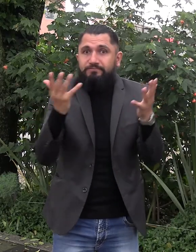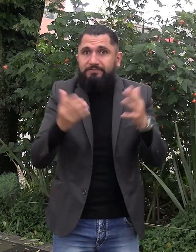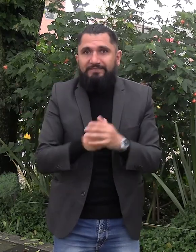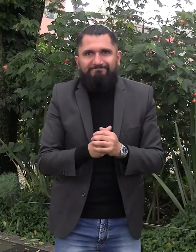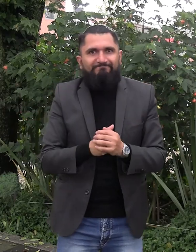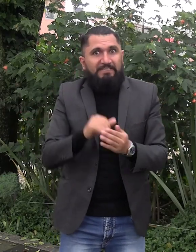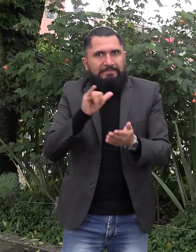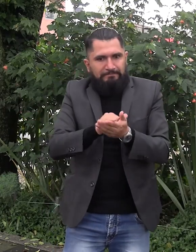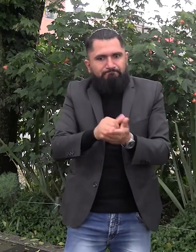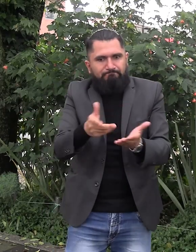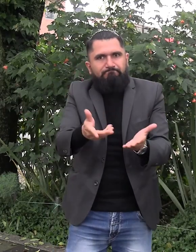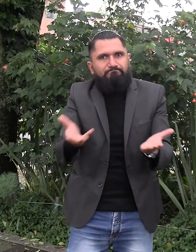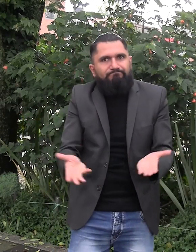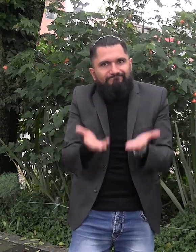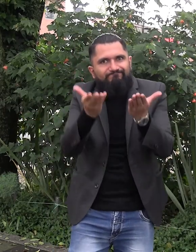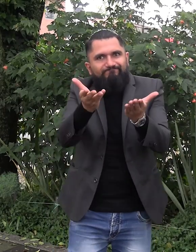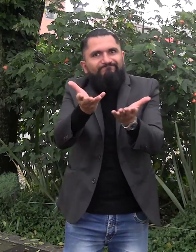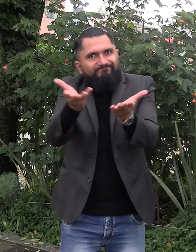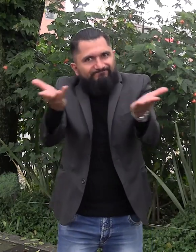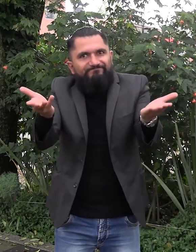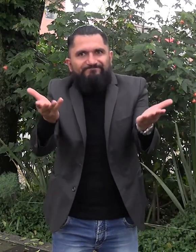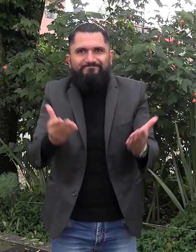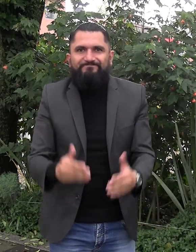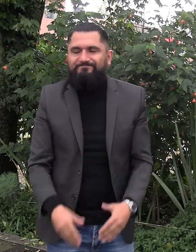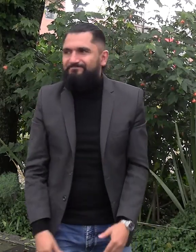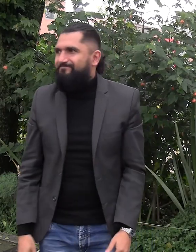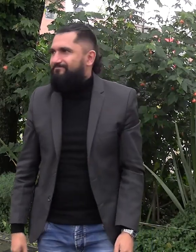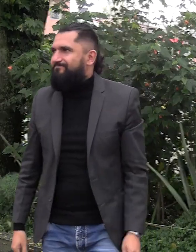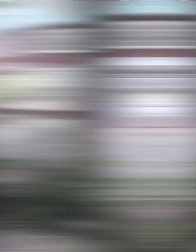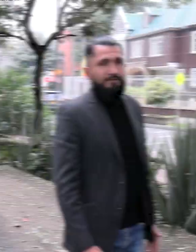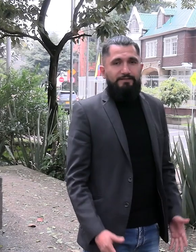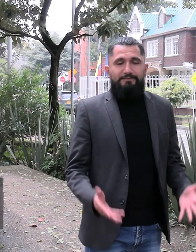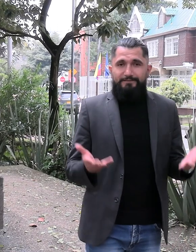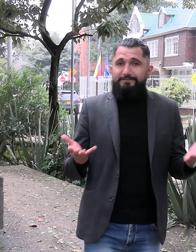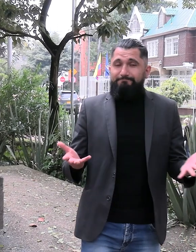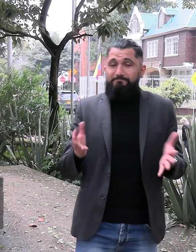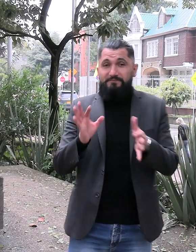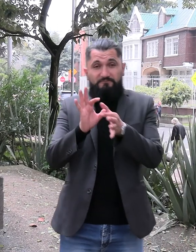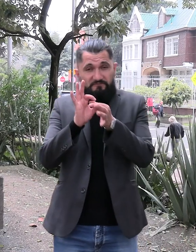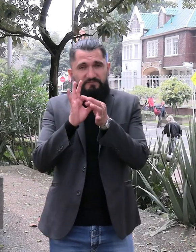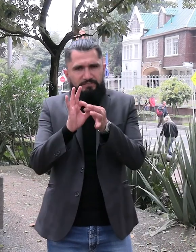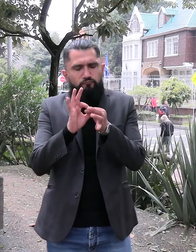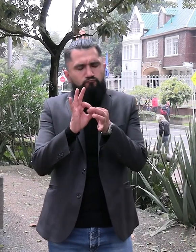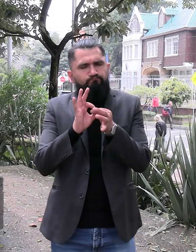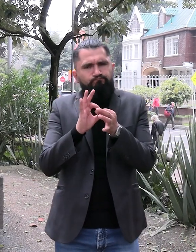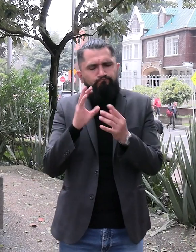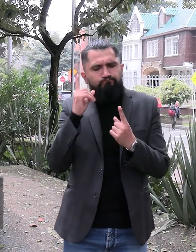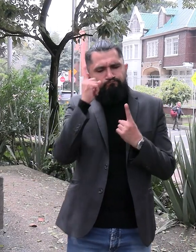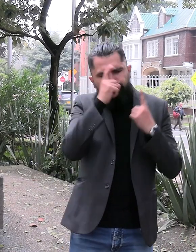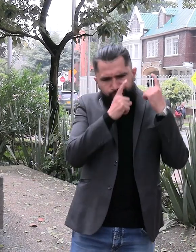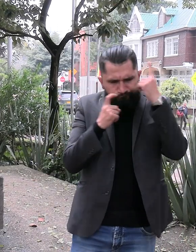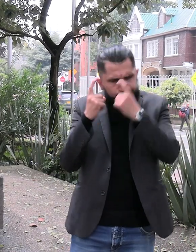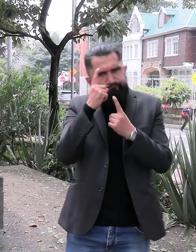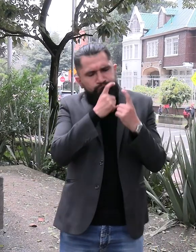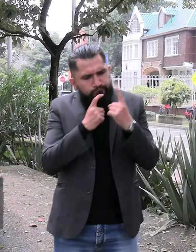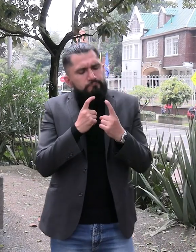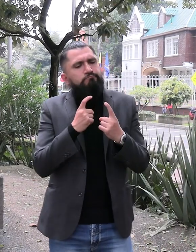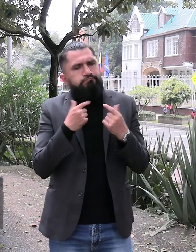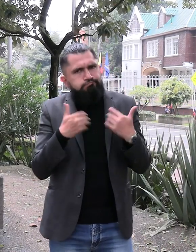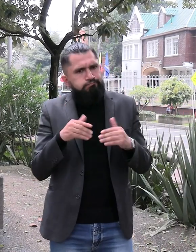encarguen de formar a los miembros de las mismas y así promover y estimular el liderazgo. Desde FENASCOL, se llegó